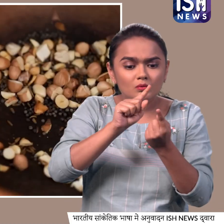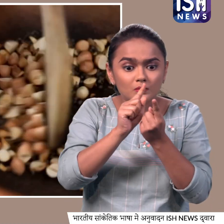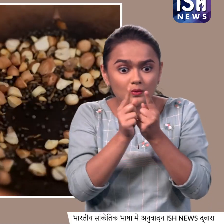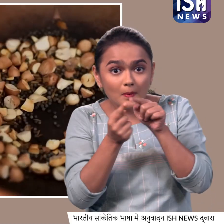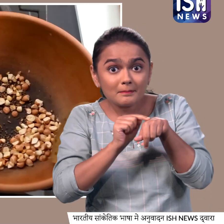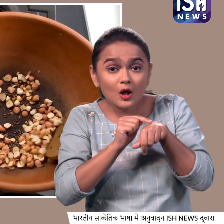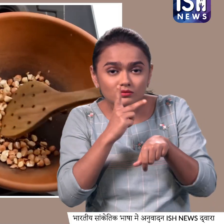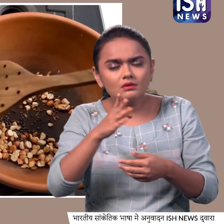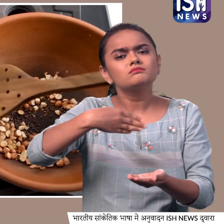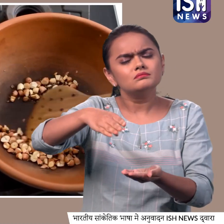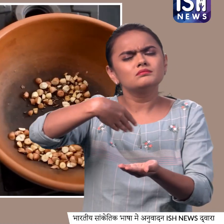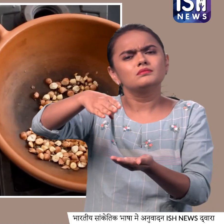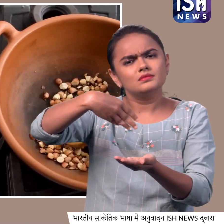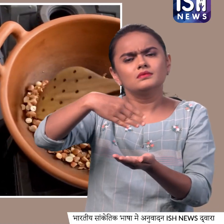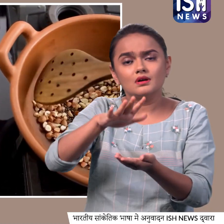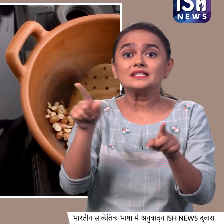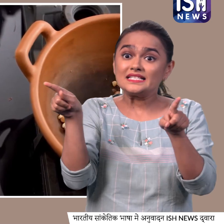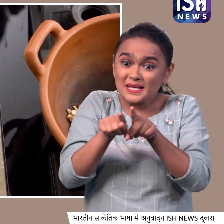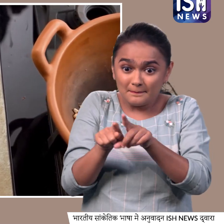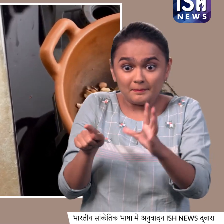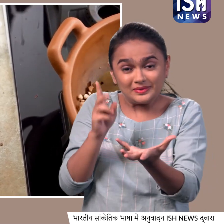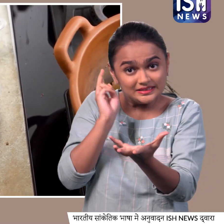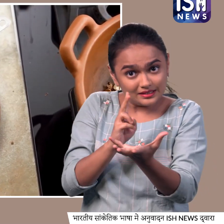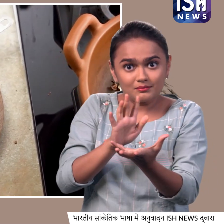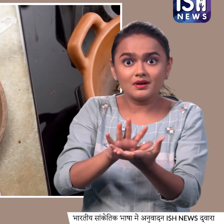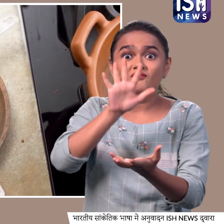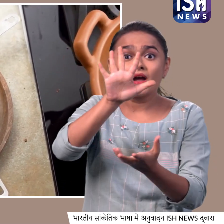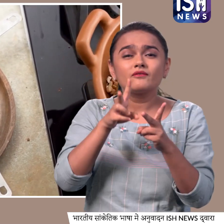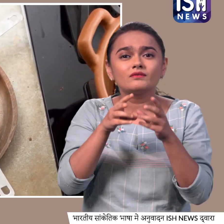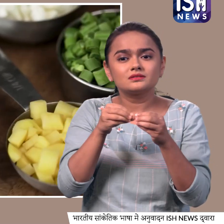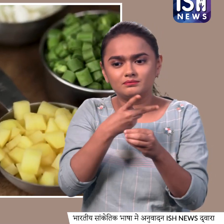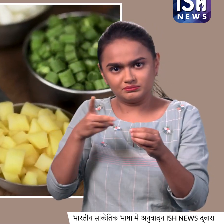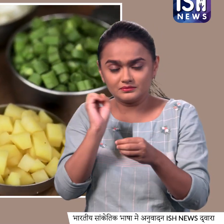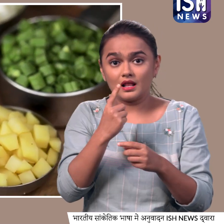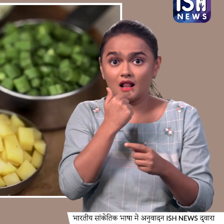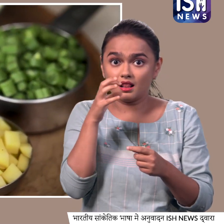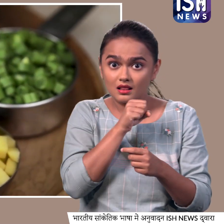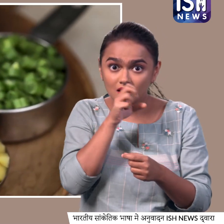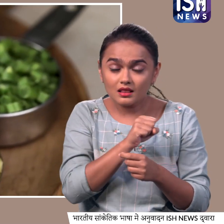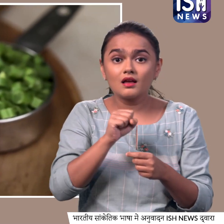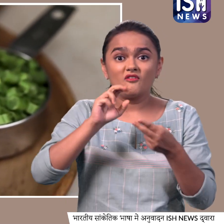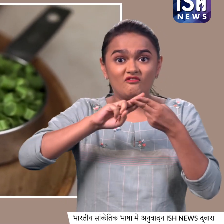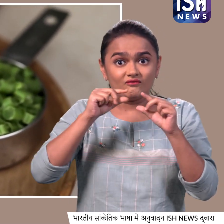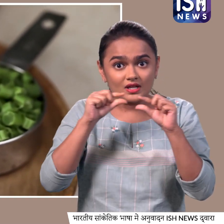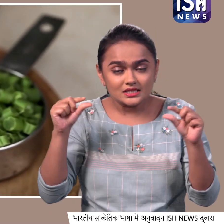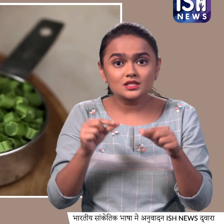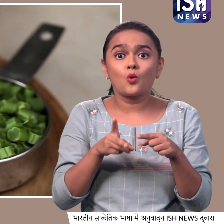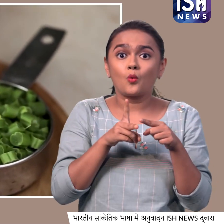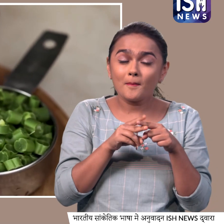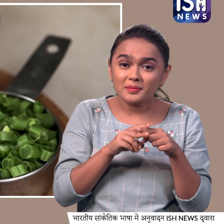भून ले, तो अब सेम कडाई में हम डालेंगे पांच सबजियां, गाजर, हरी बीन्स, गोबी, आलू